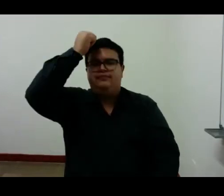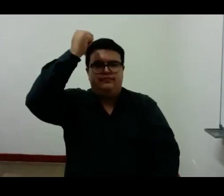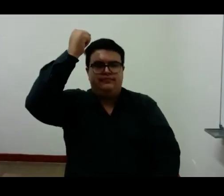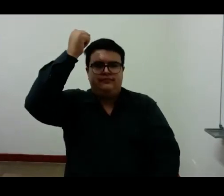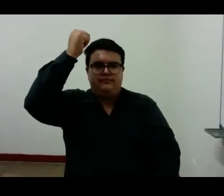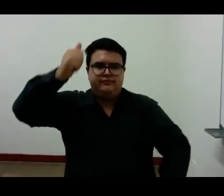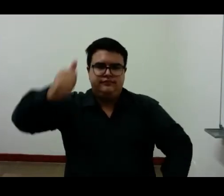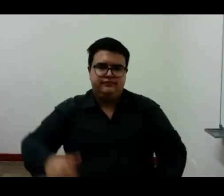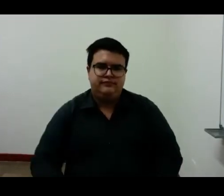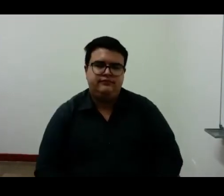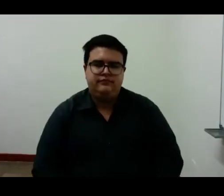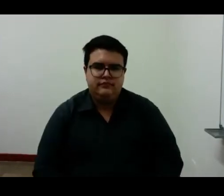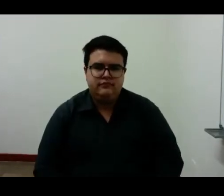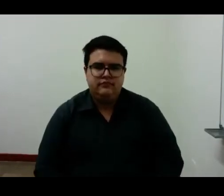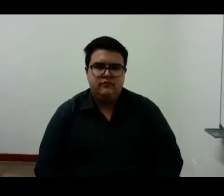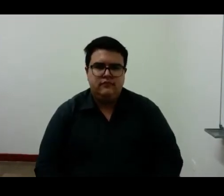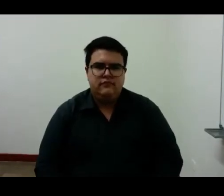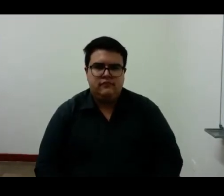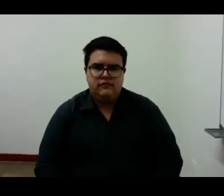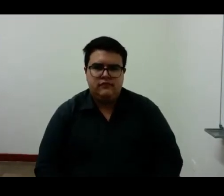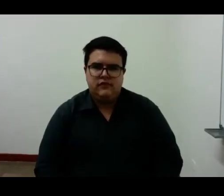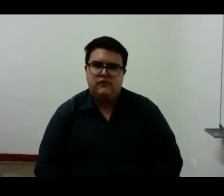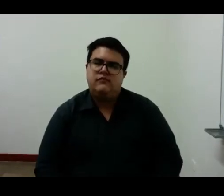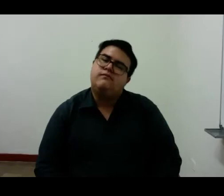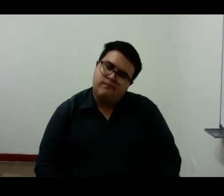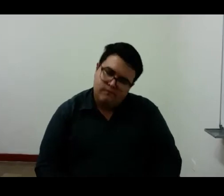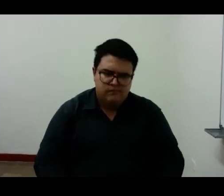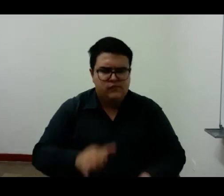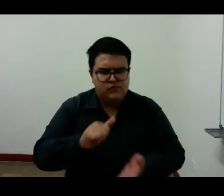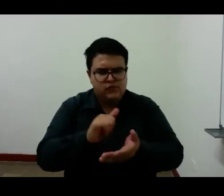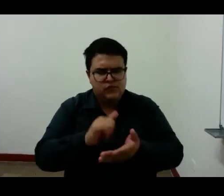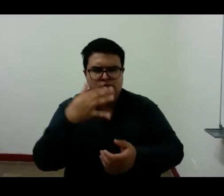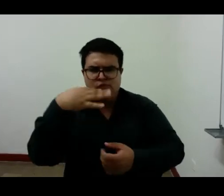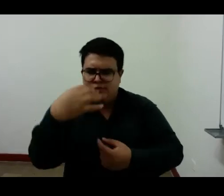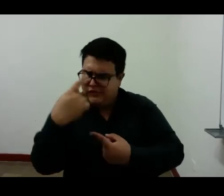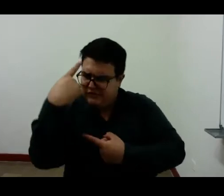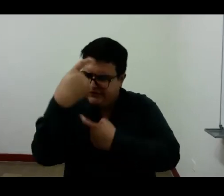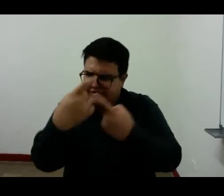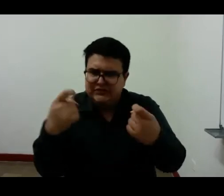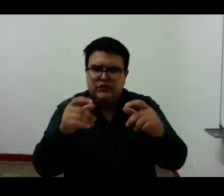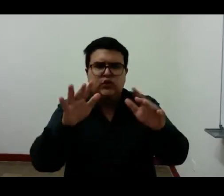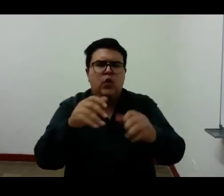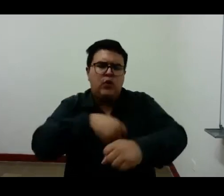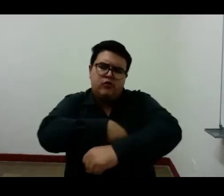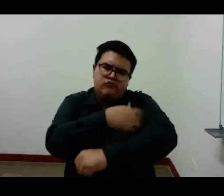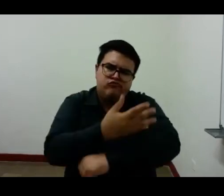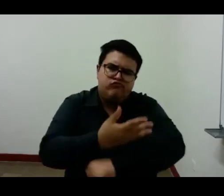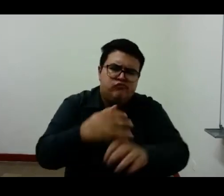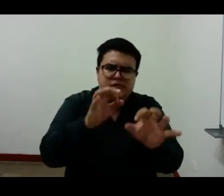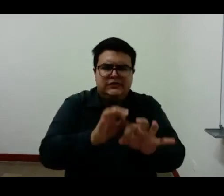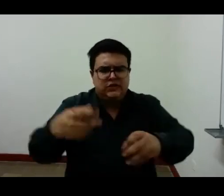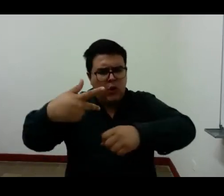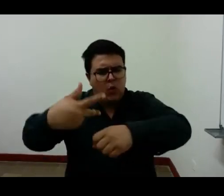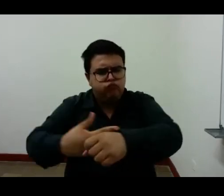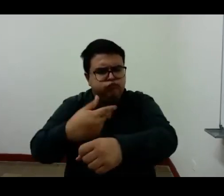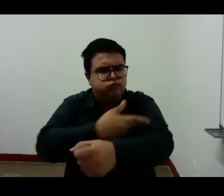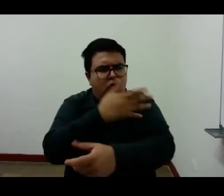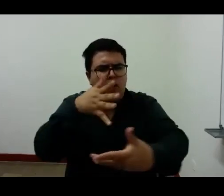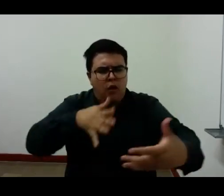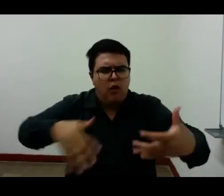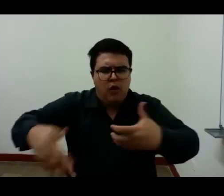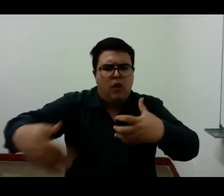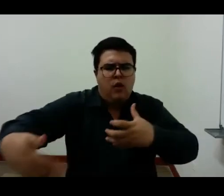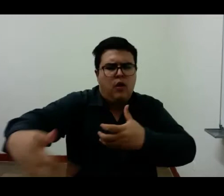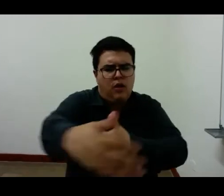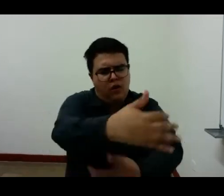existe un poema en el guardador de rebaños de Alberto Cadeiro que nos ayuda a comprender este